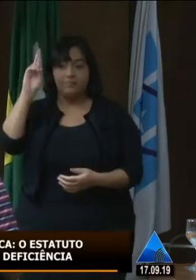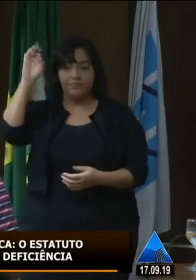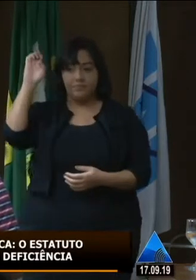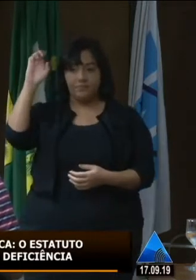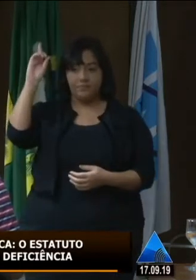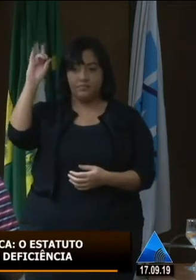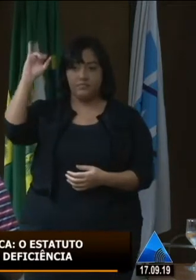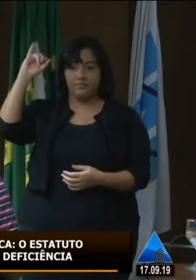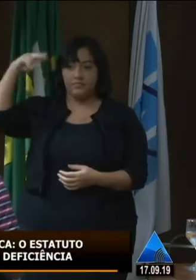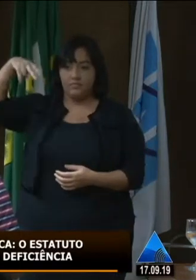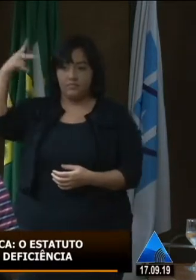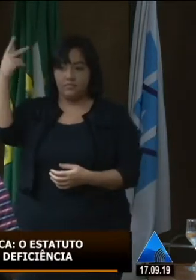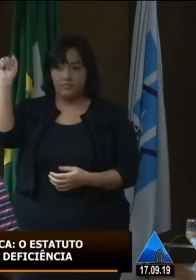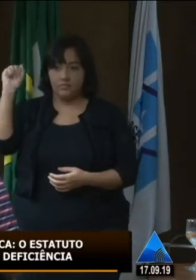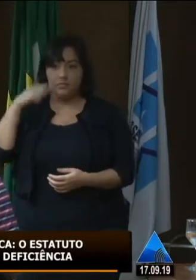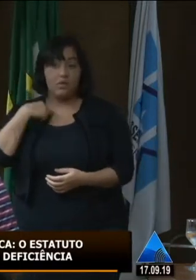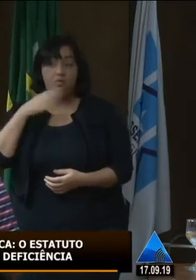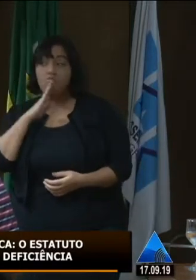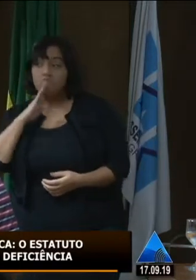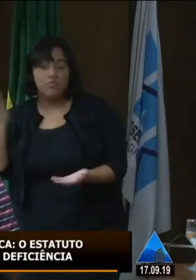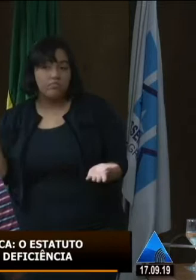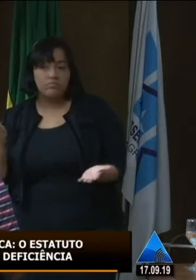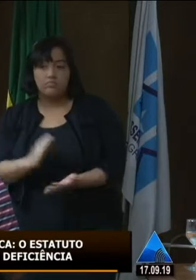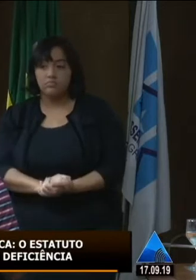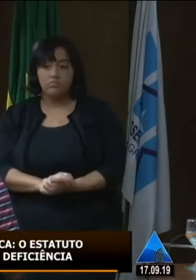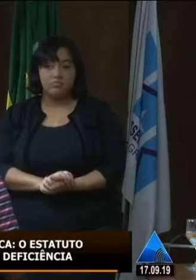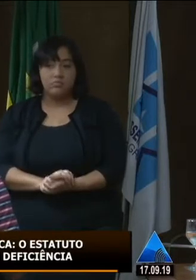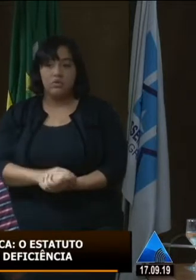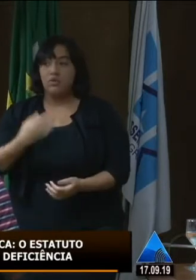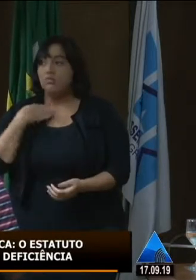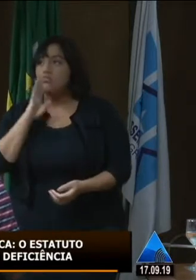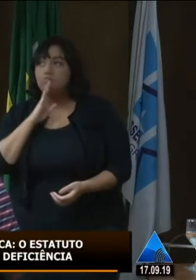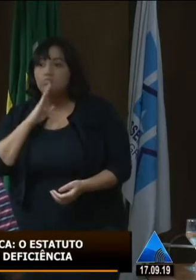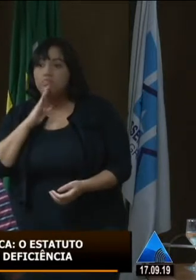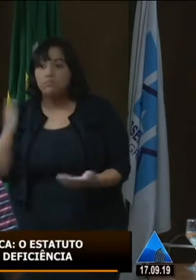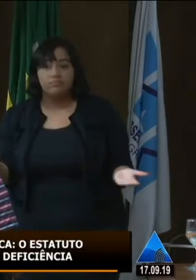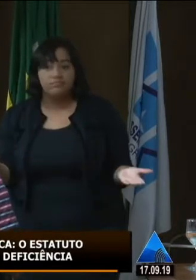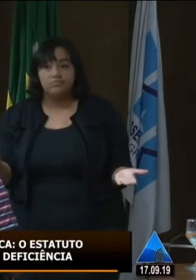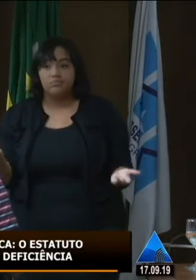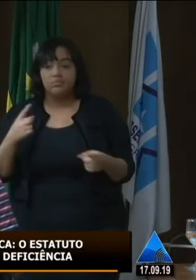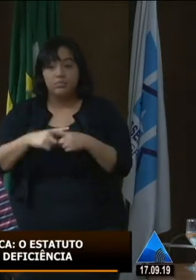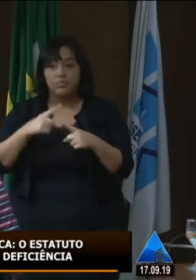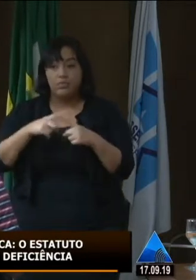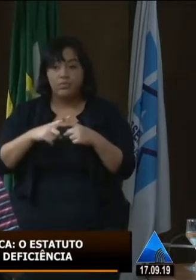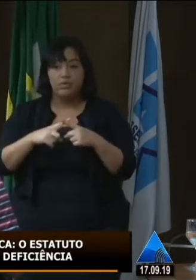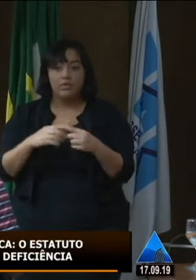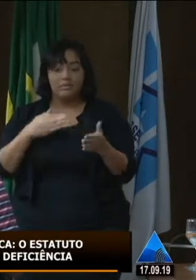hoje é na Praia da Redinha. Eu não frequento a Praia da Redinha. Eu não frequento a praia do meu bairro. Por que eu não posso? Porque ela não me